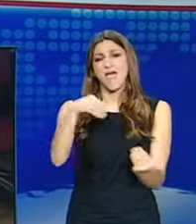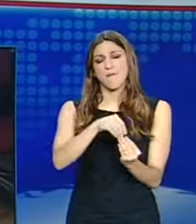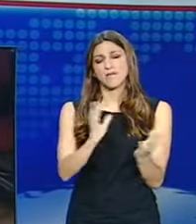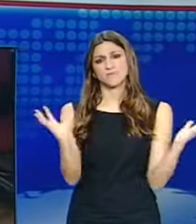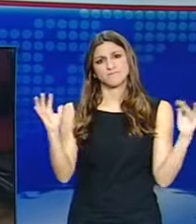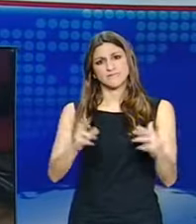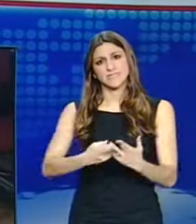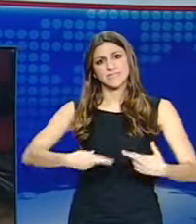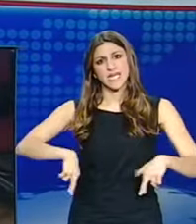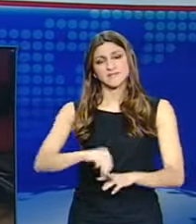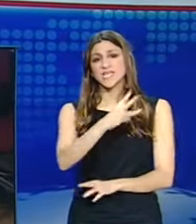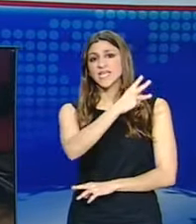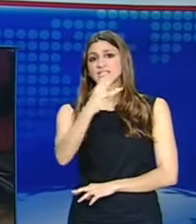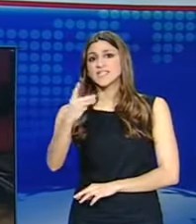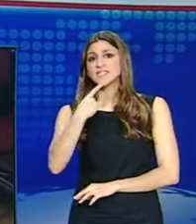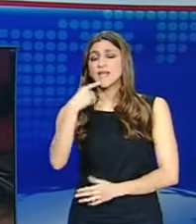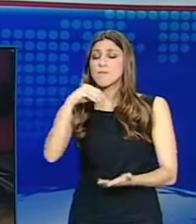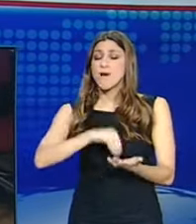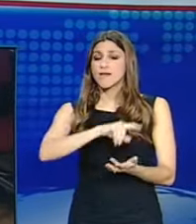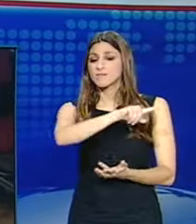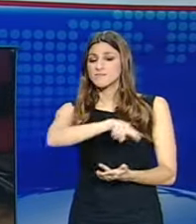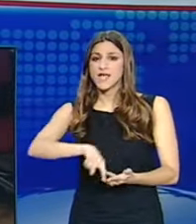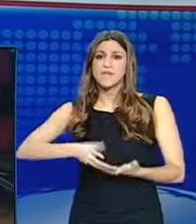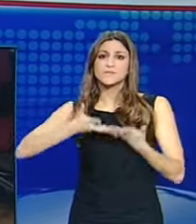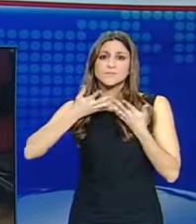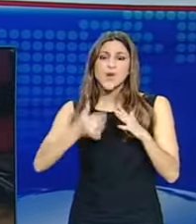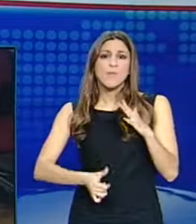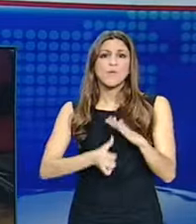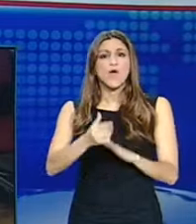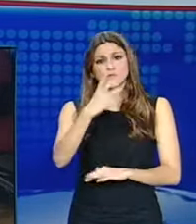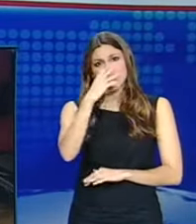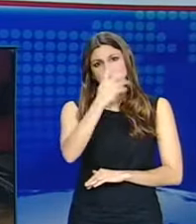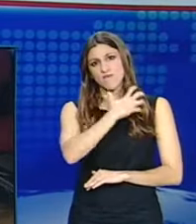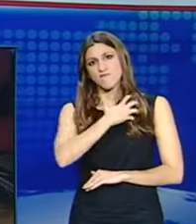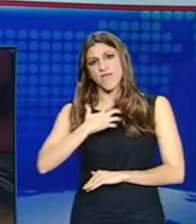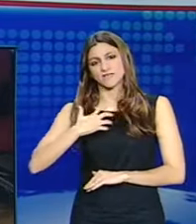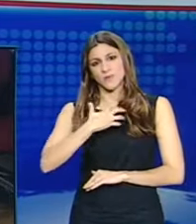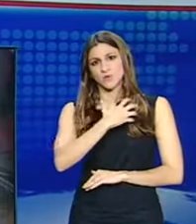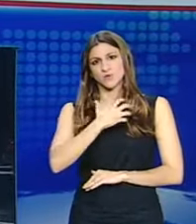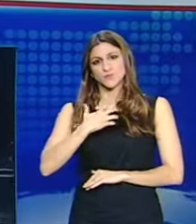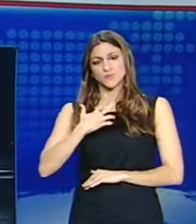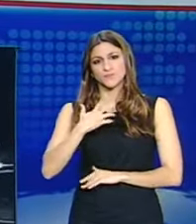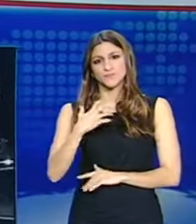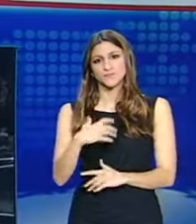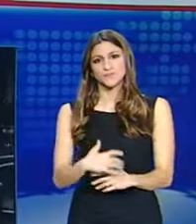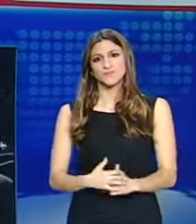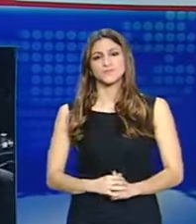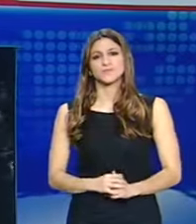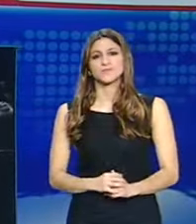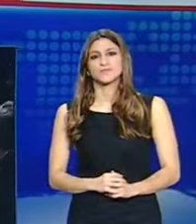ζητεί να κληθεί εκ νέου να καταφέσει στην Προανακριτική ο πρόεδρος του Πασόκ Ευάγγελος Βενιζέλος. Επιστόλοι με απειλές, κατά τις ζωές